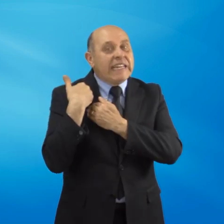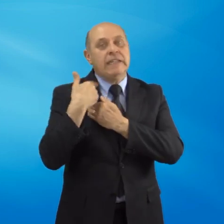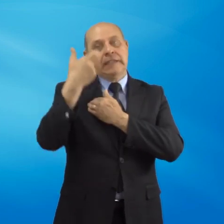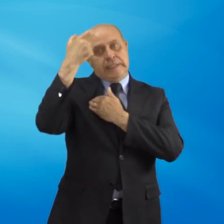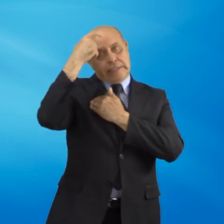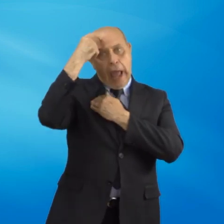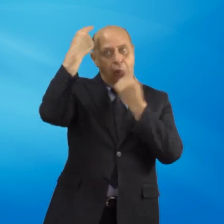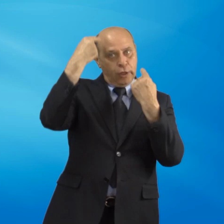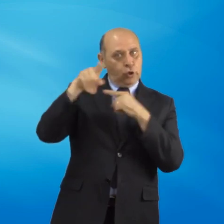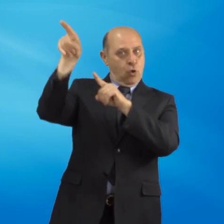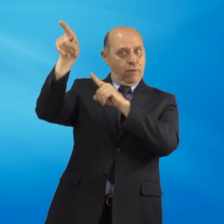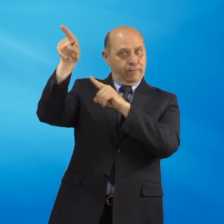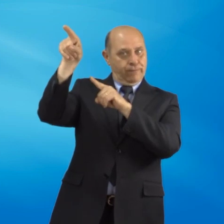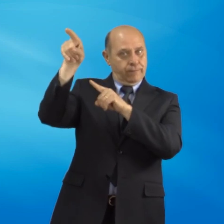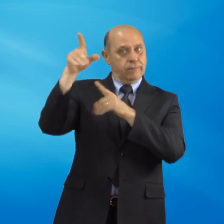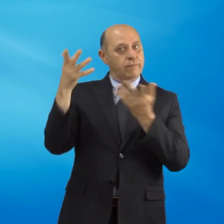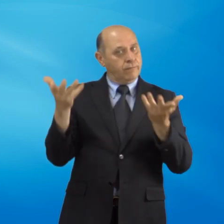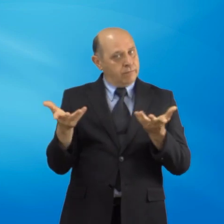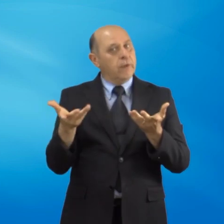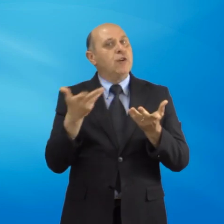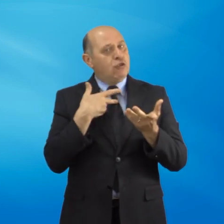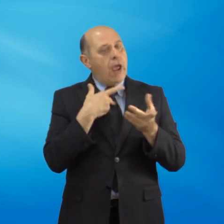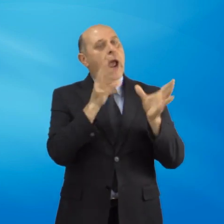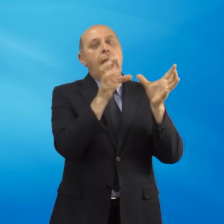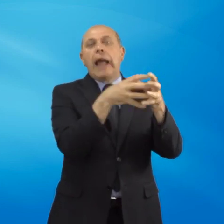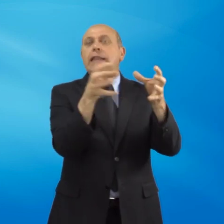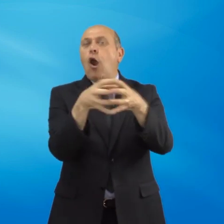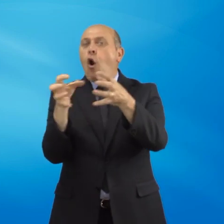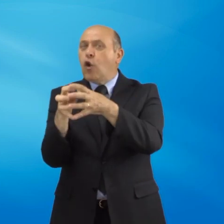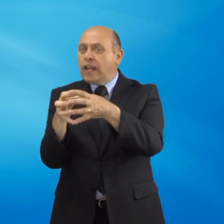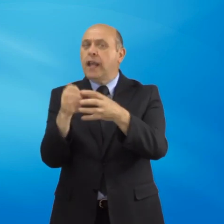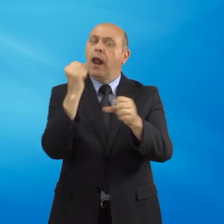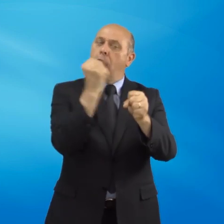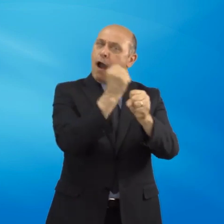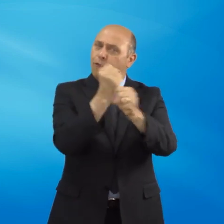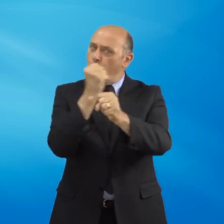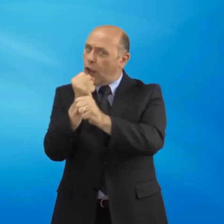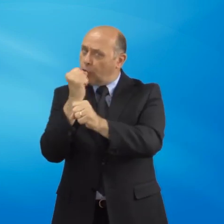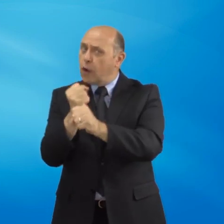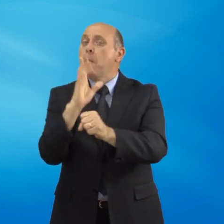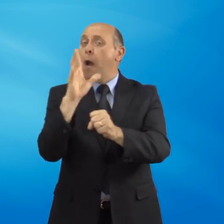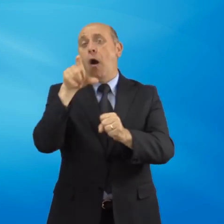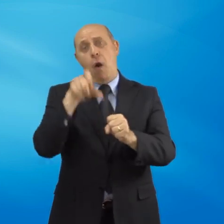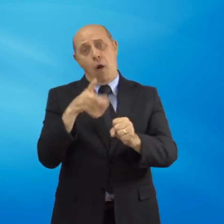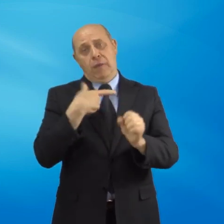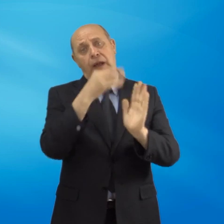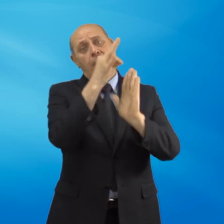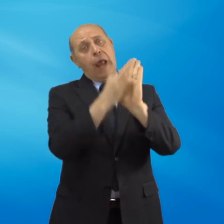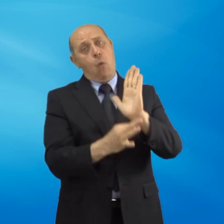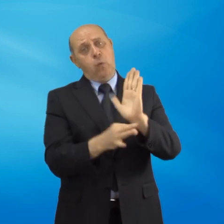per determinate categorie di lavoratori che hanno però dei requisiti specifici.